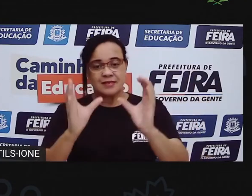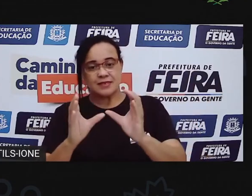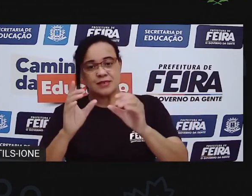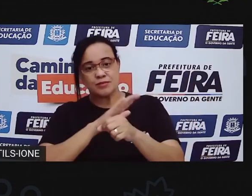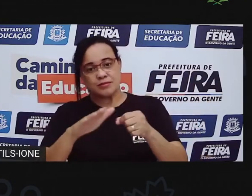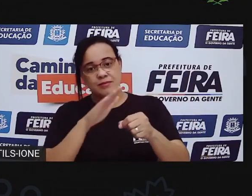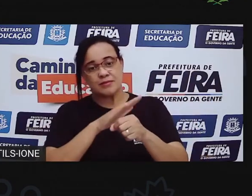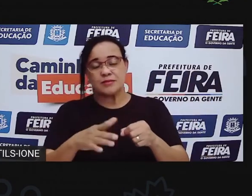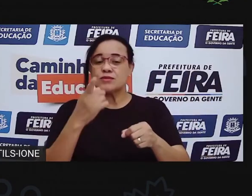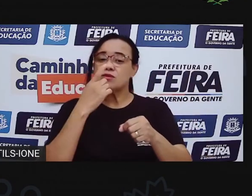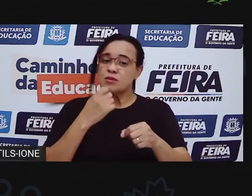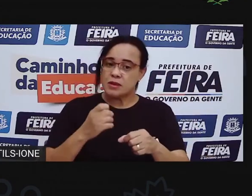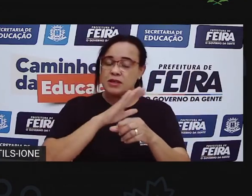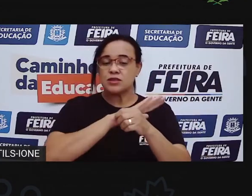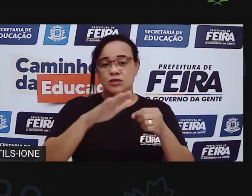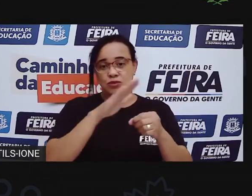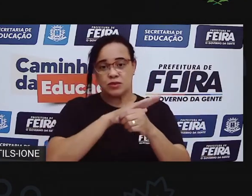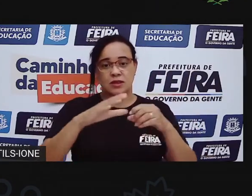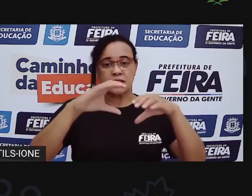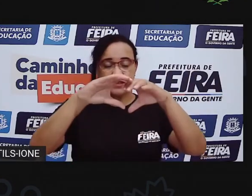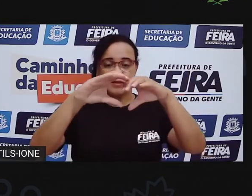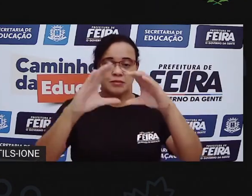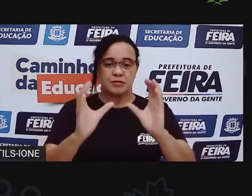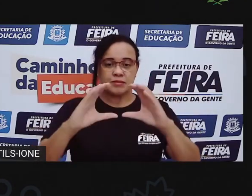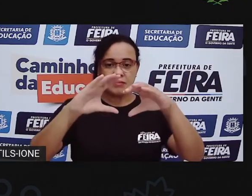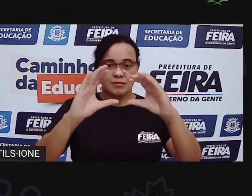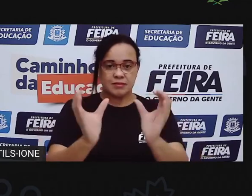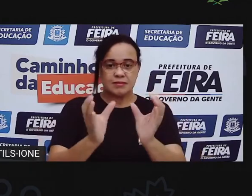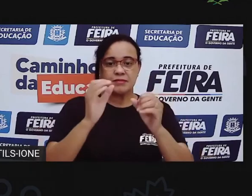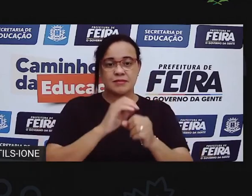Caqui tomate, o tomate e o caqui.